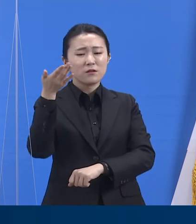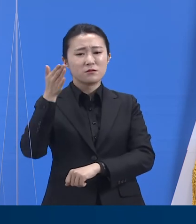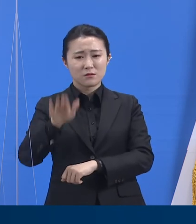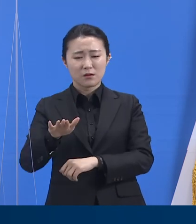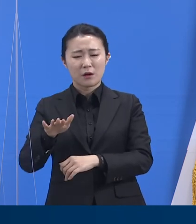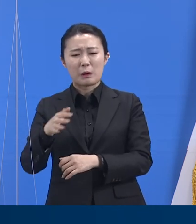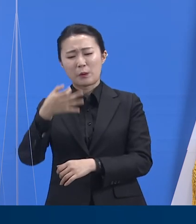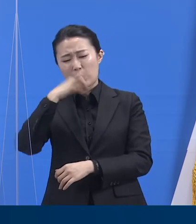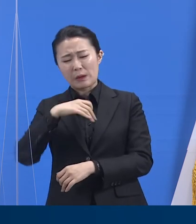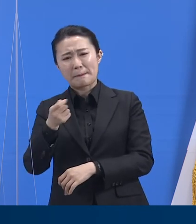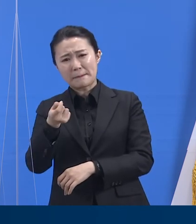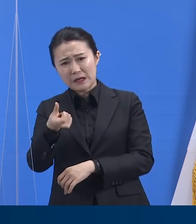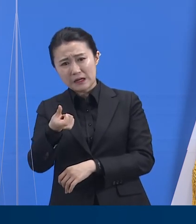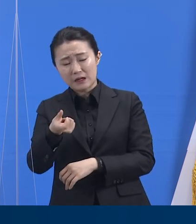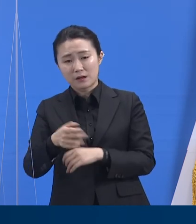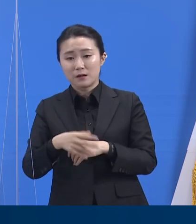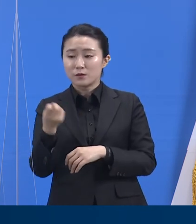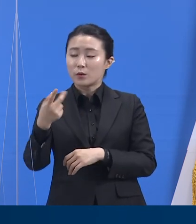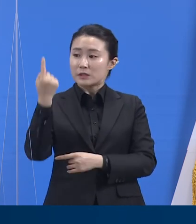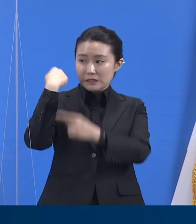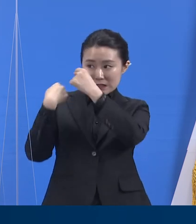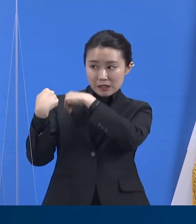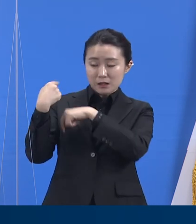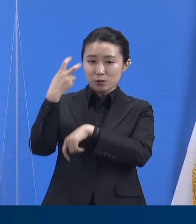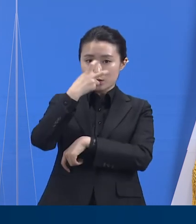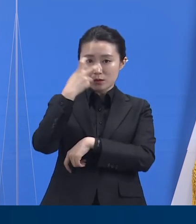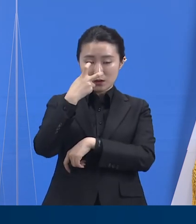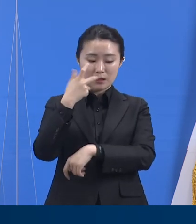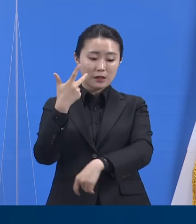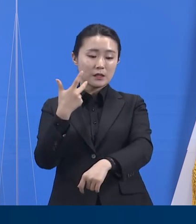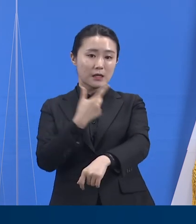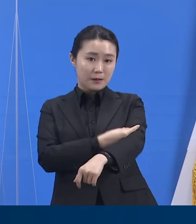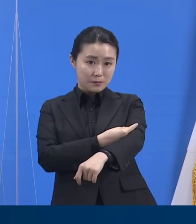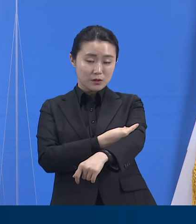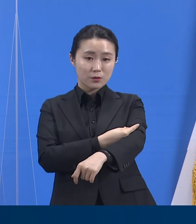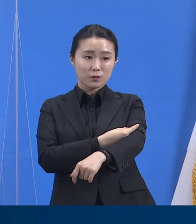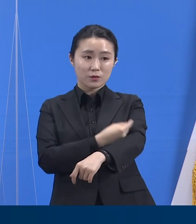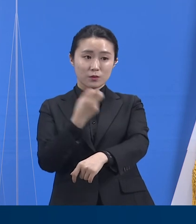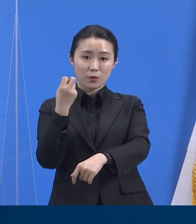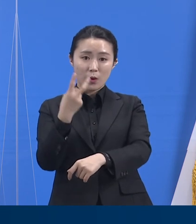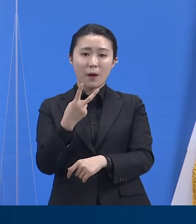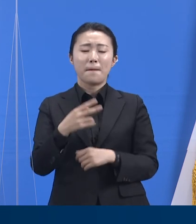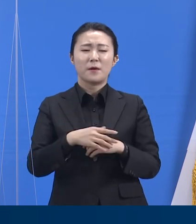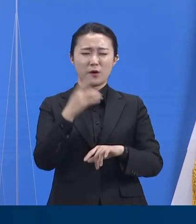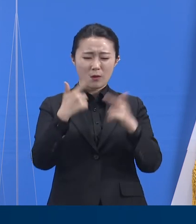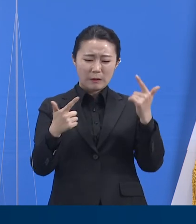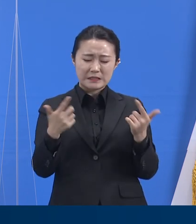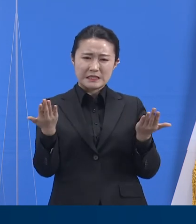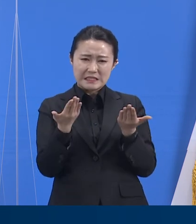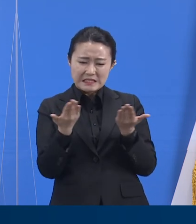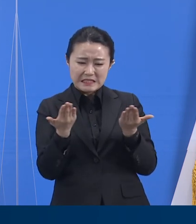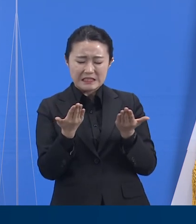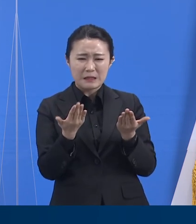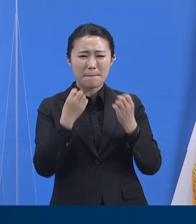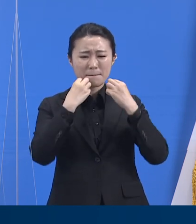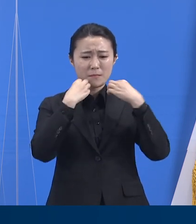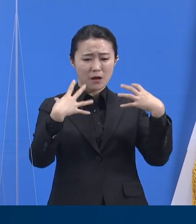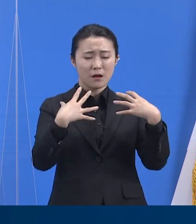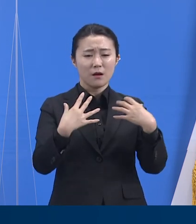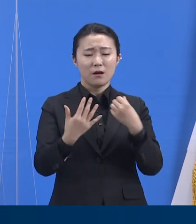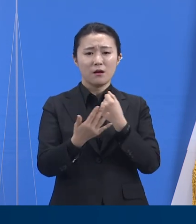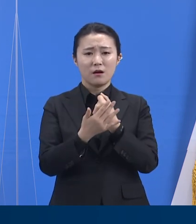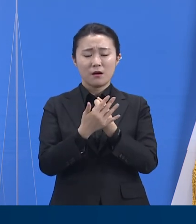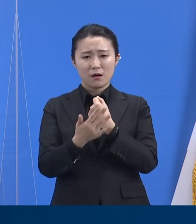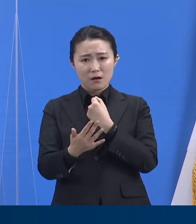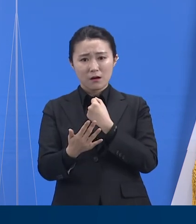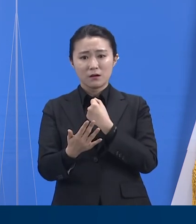더불어 역학조사, 예방접종, 확진자 및 접촉자 관리 등등의 업무로 시군 현장의 대응 능력, 소진 문제가